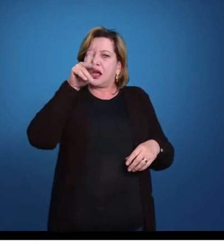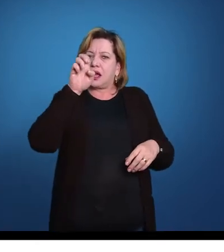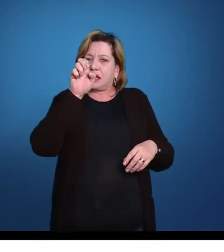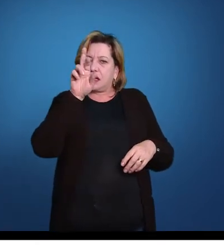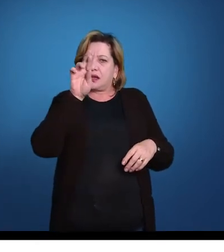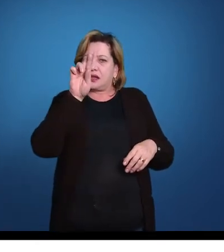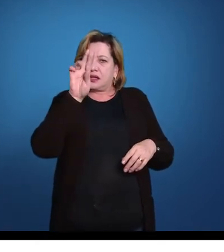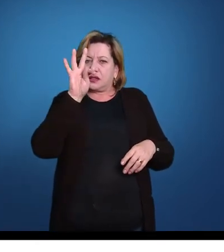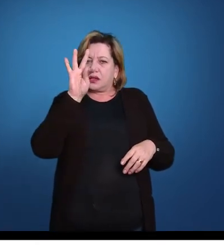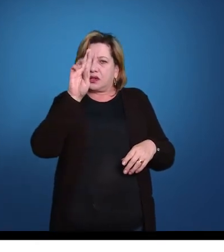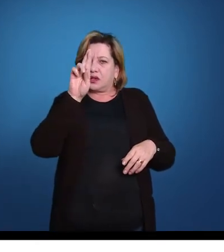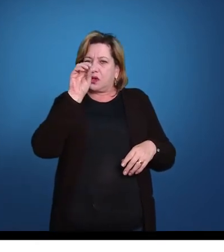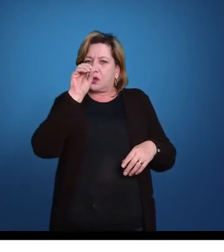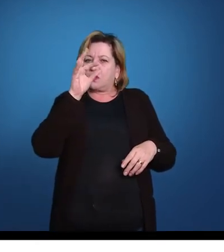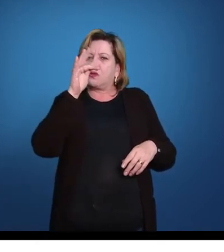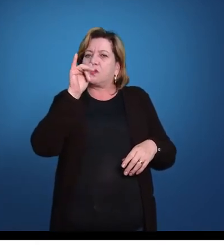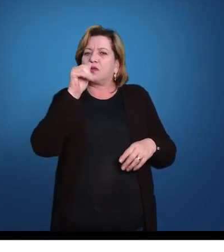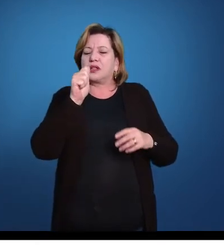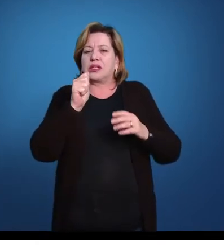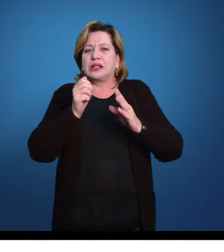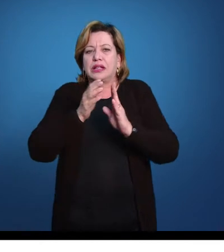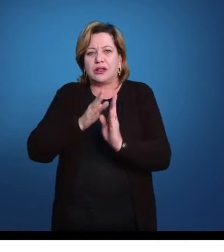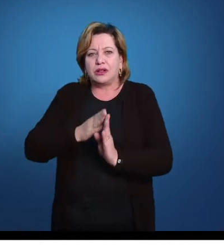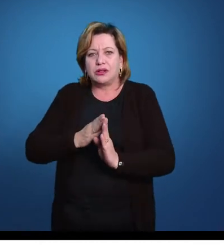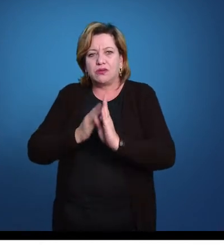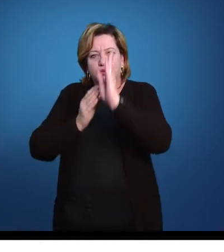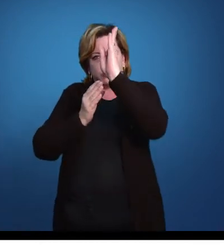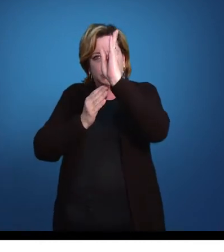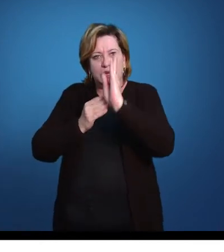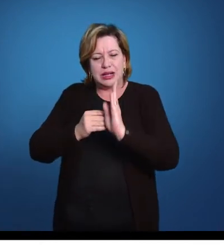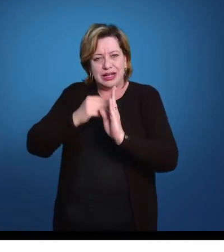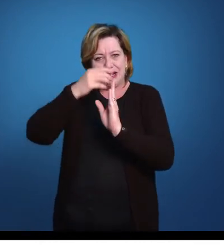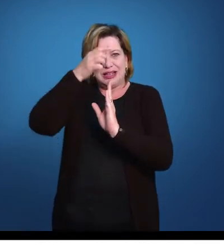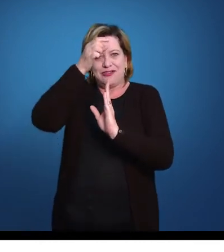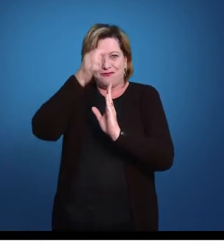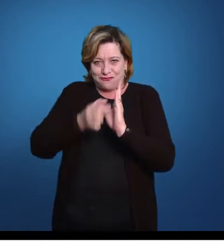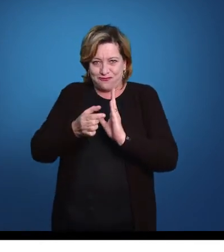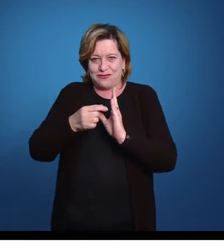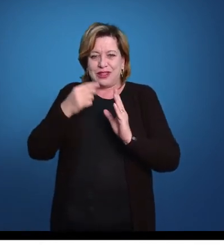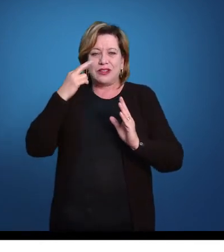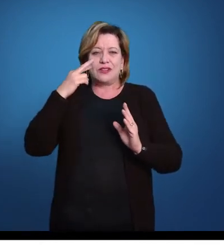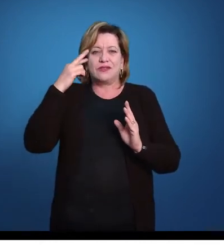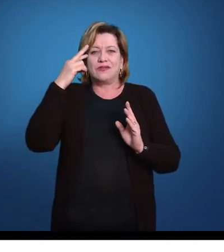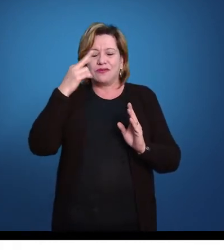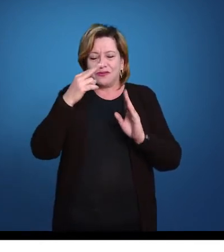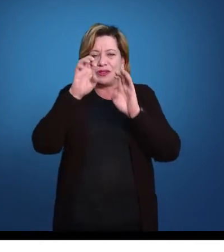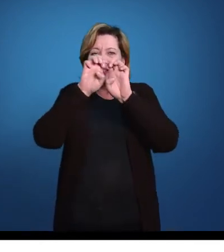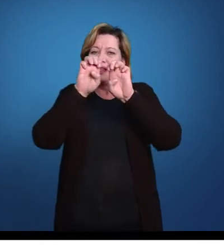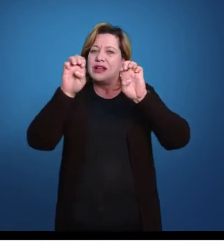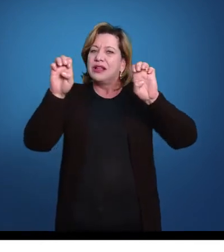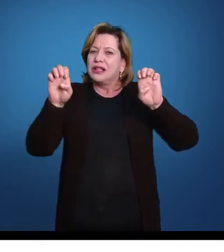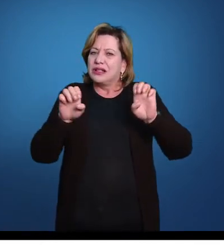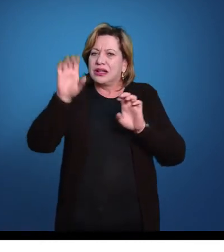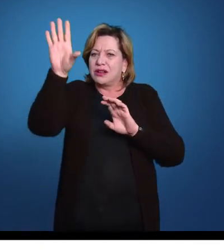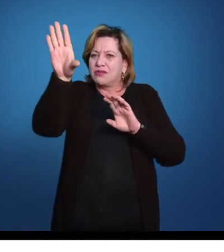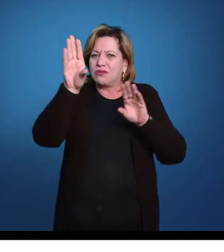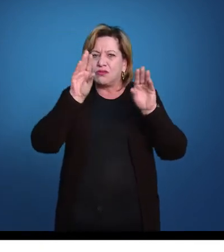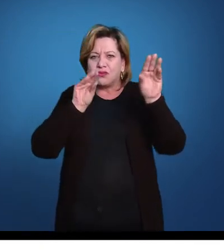nós botamos ele vertical em um tubo, aparecem então estruturas captadoras de alimento e num